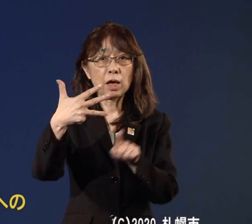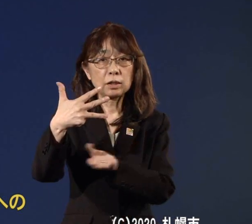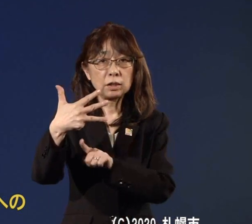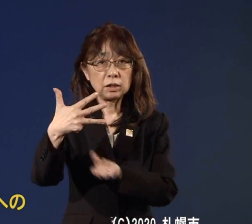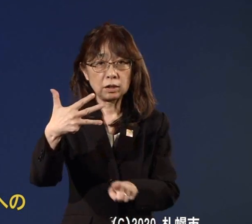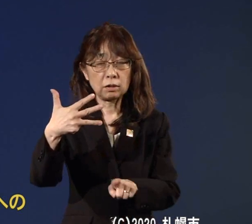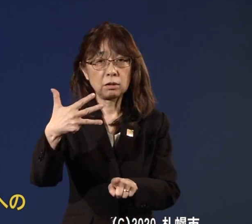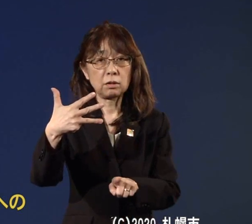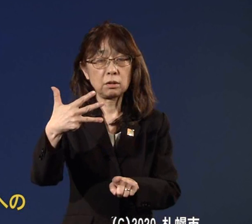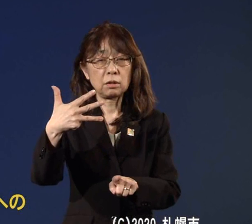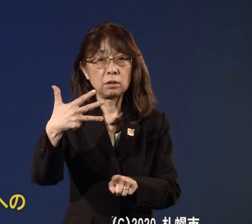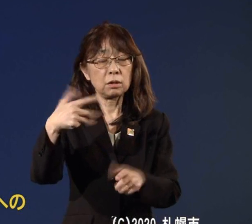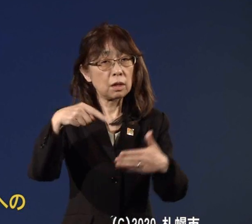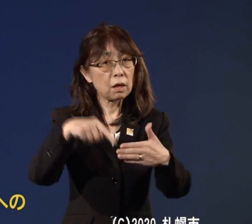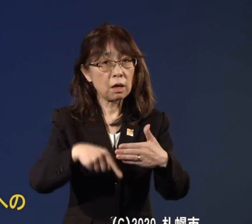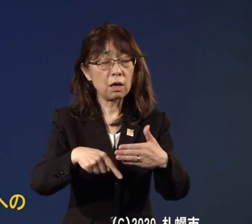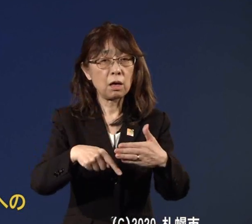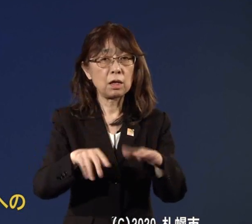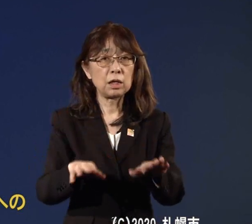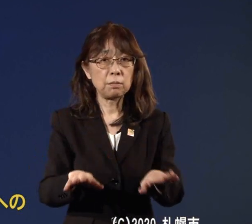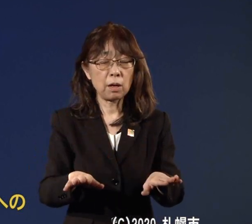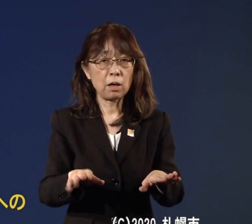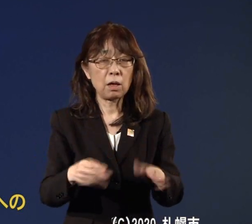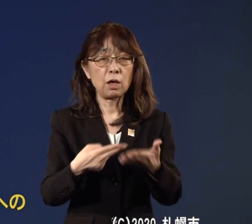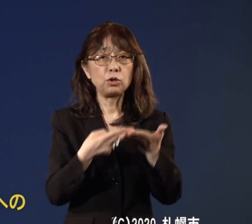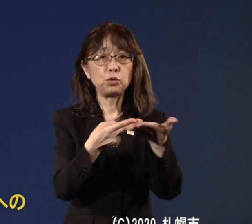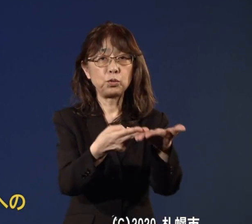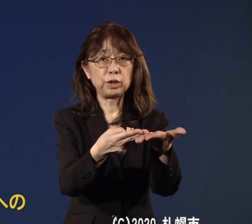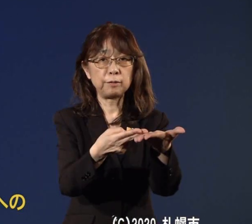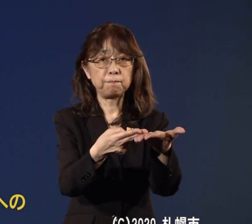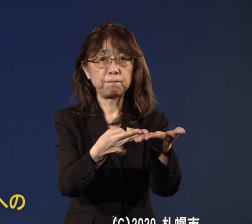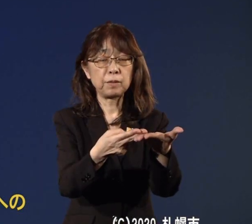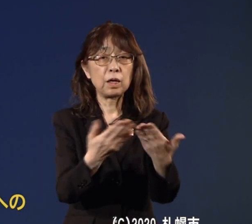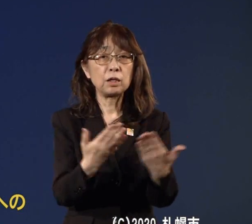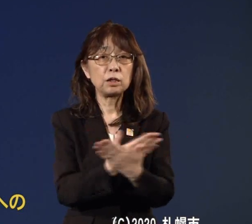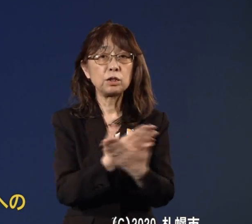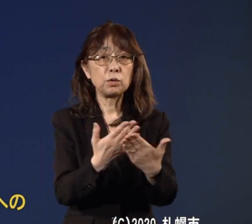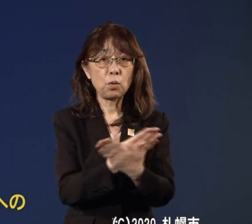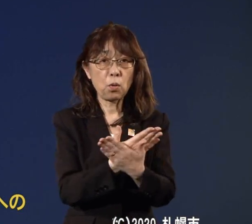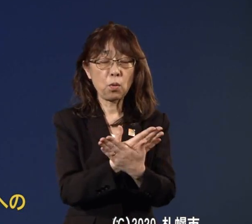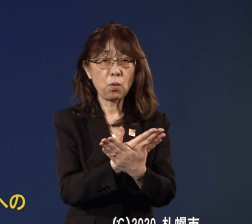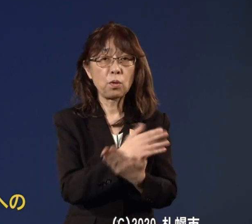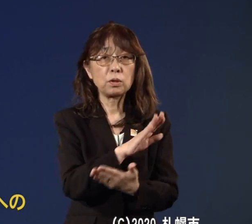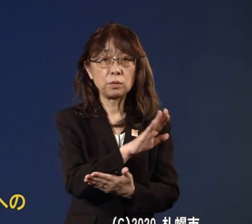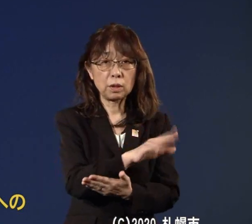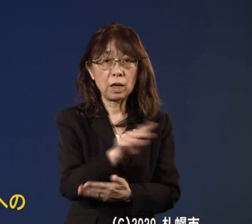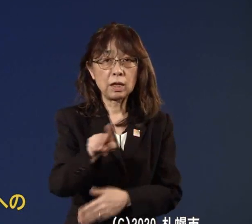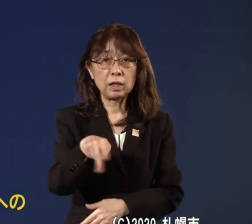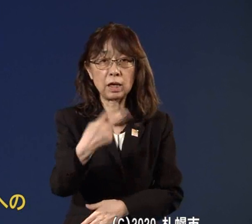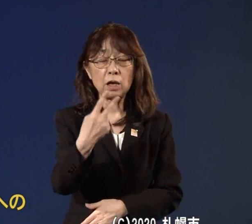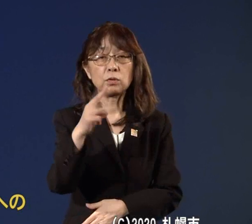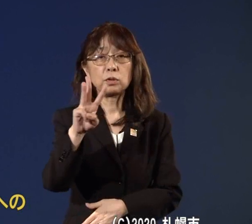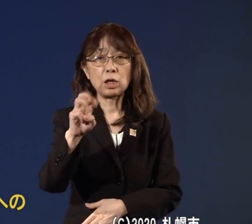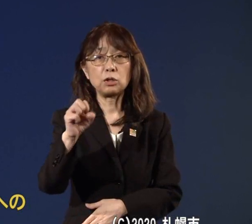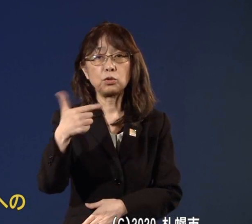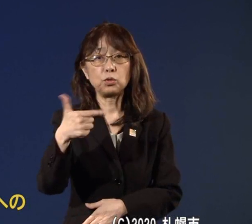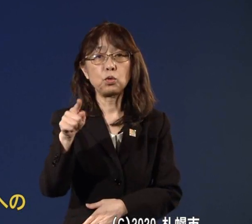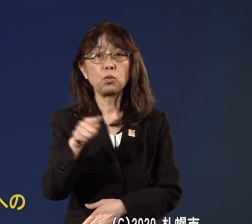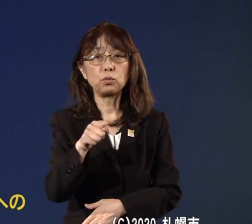そのうち現在入院で治療されている方236人という状況